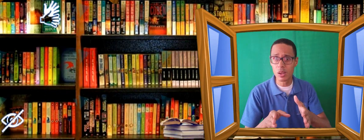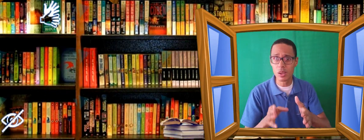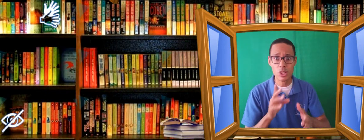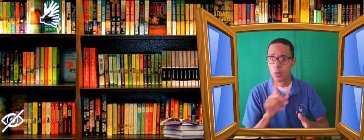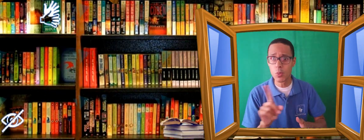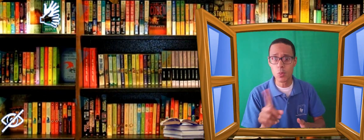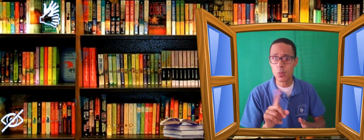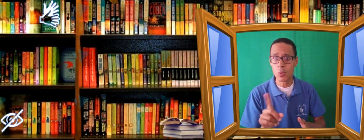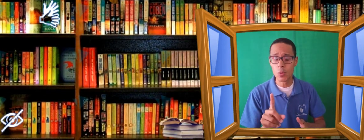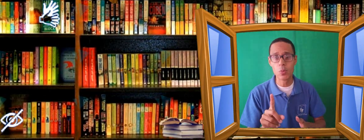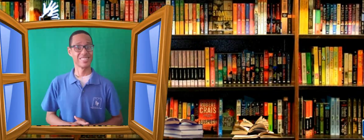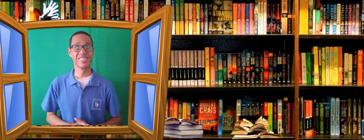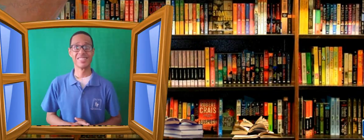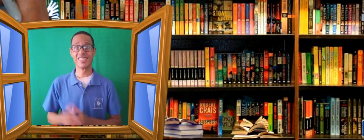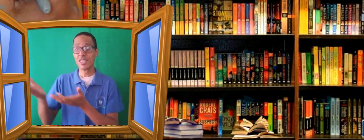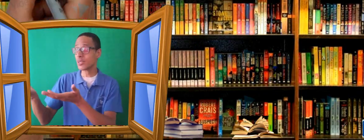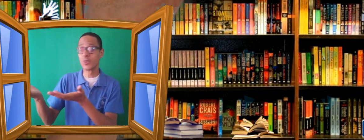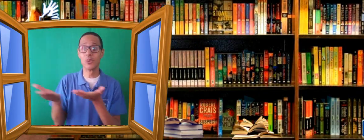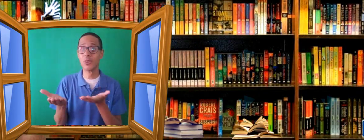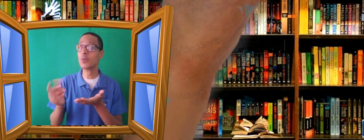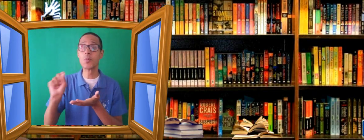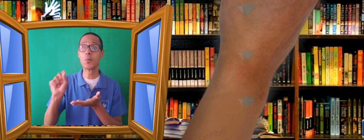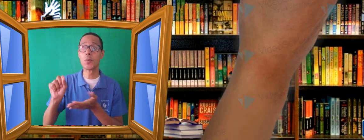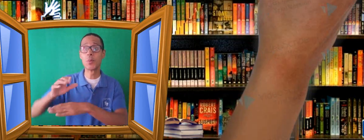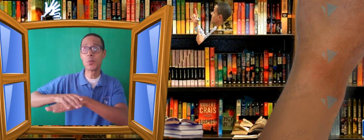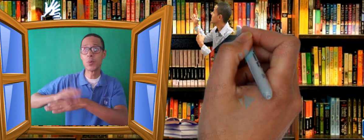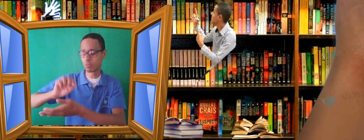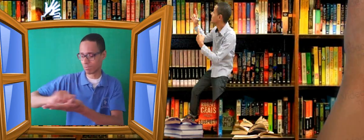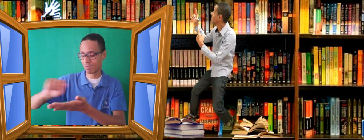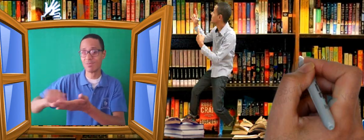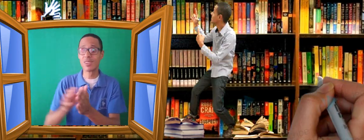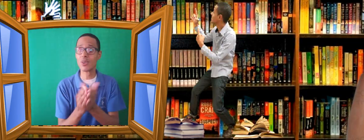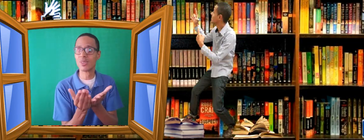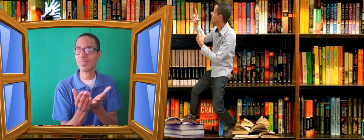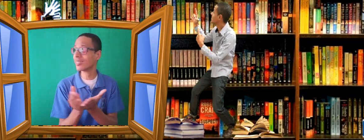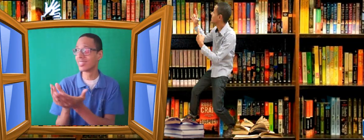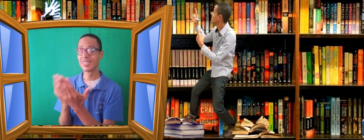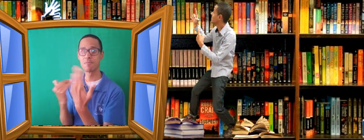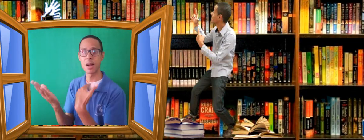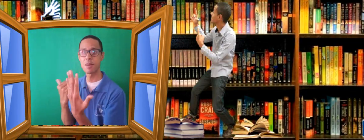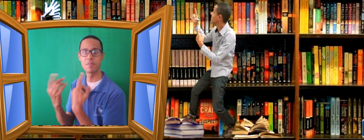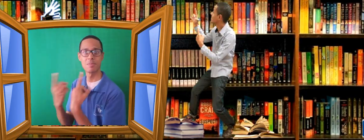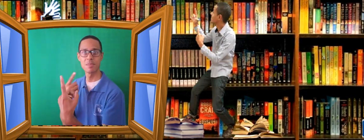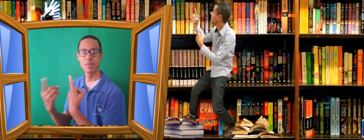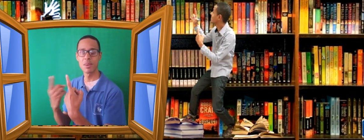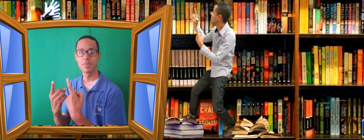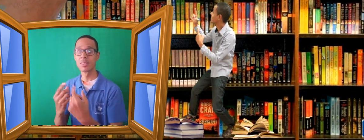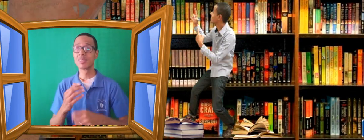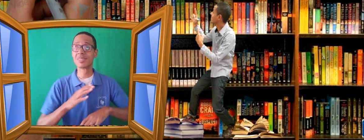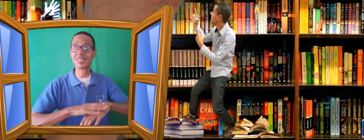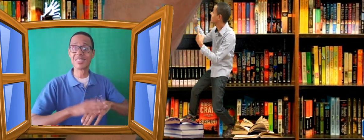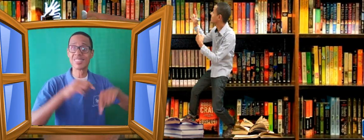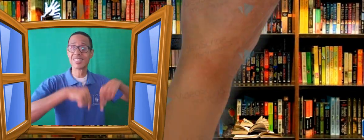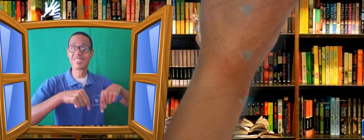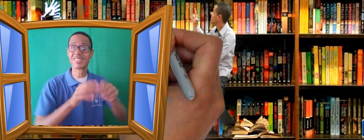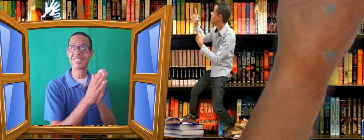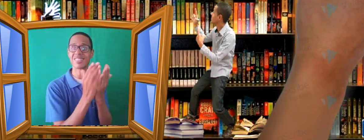dar início ao nosso projeto Dialogando com a Biblioteca. Vou convidar alguns dos autores para dialogar conosco